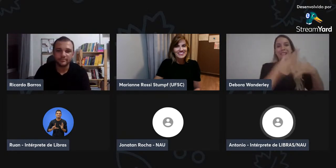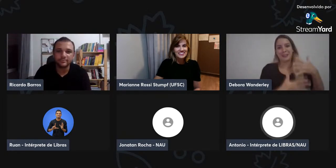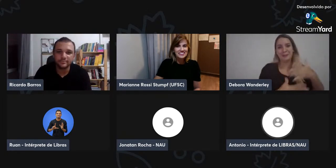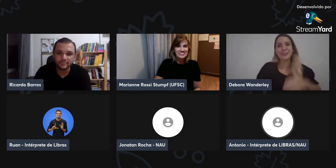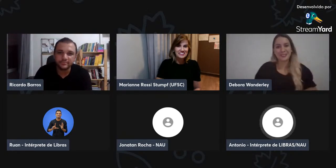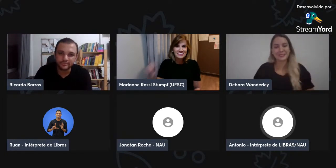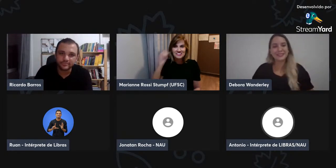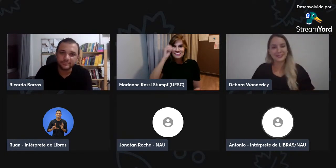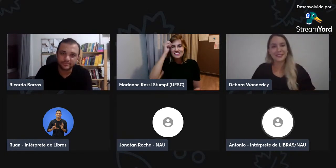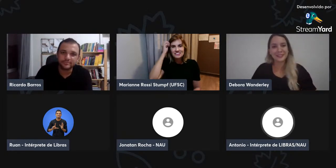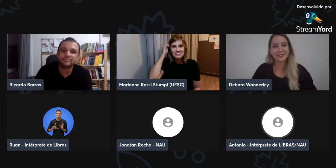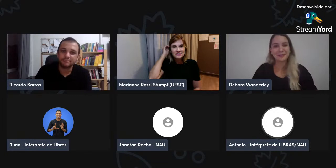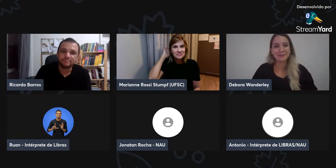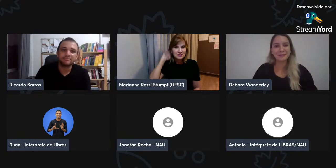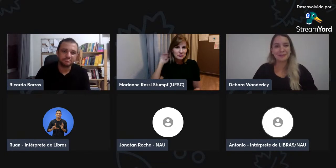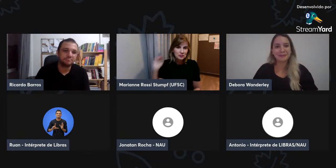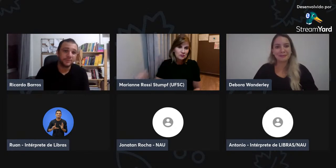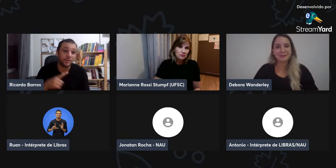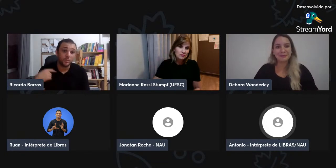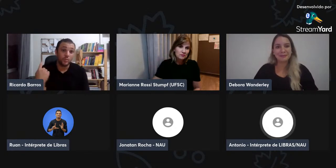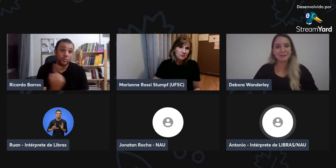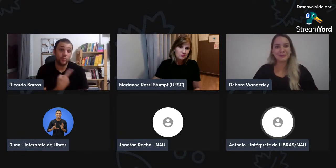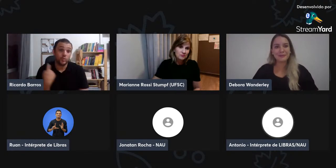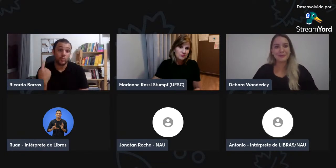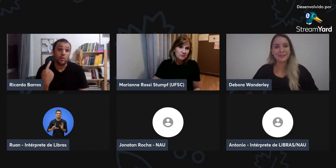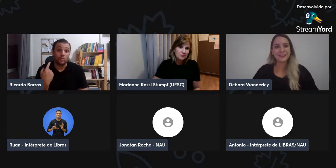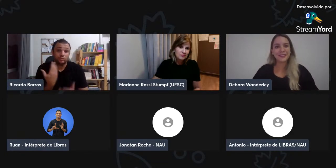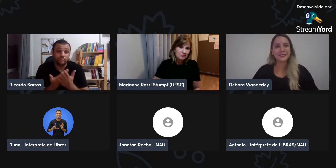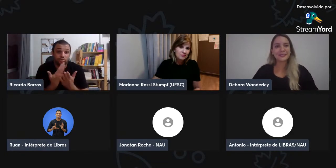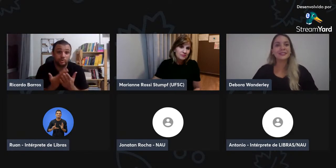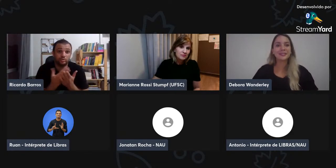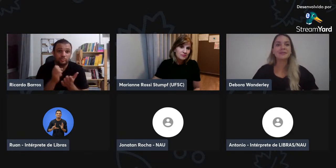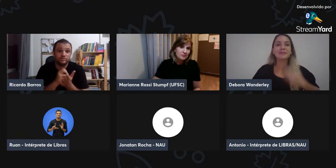mais, até crescer e tudo mais e expandir.